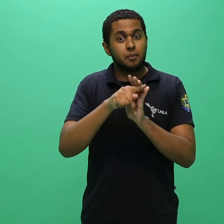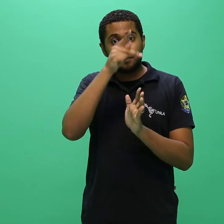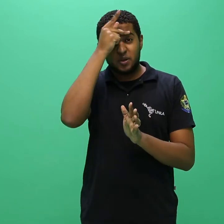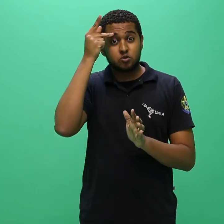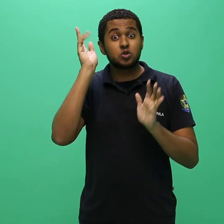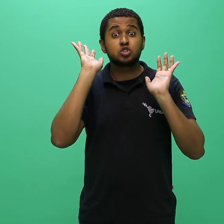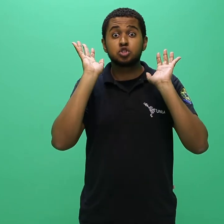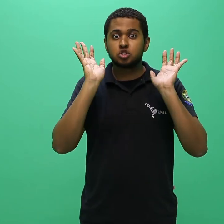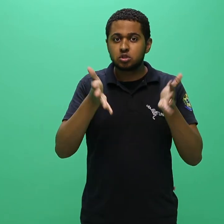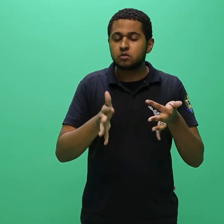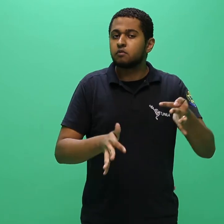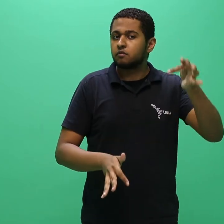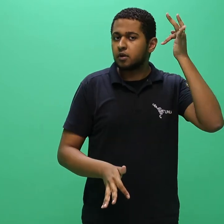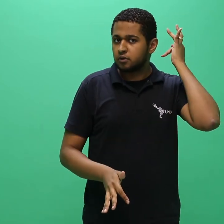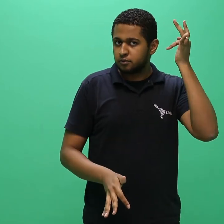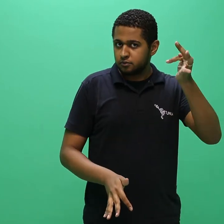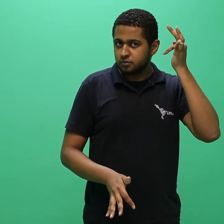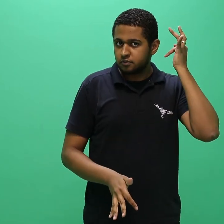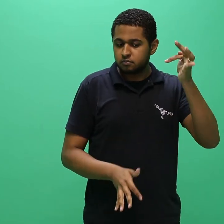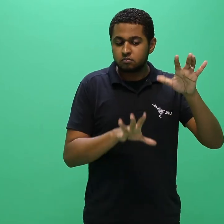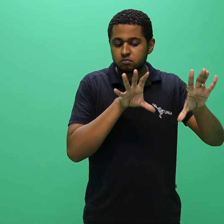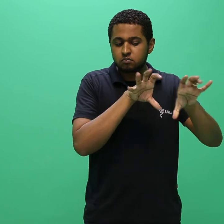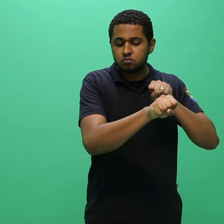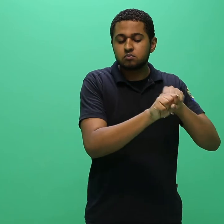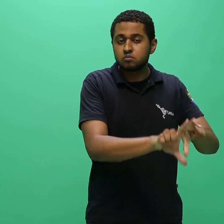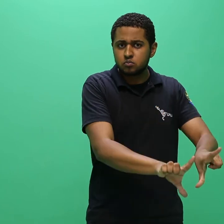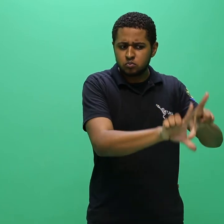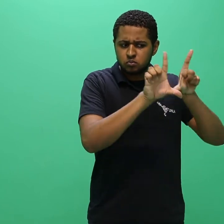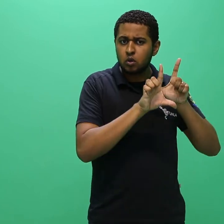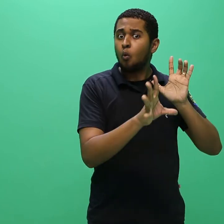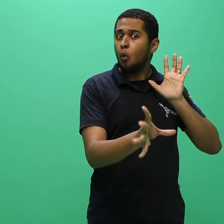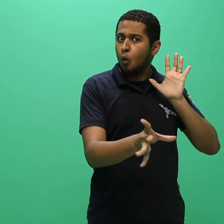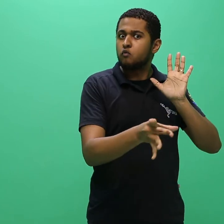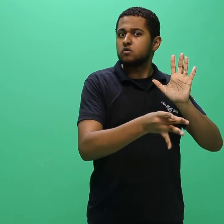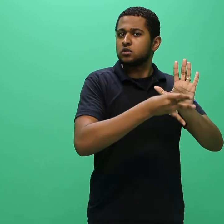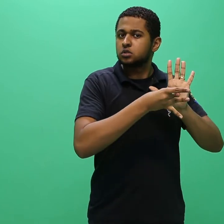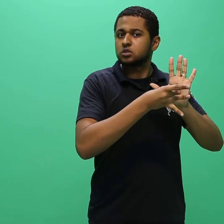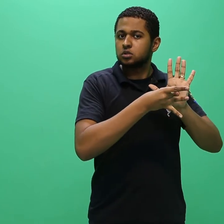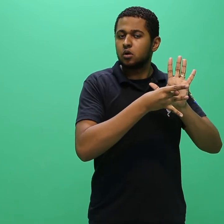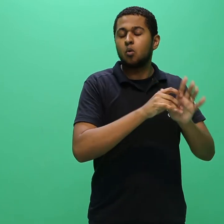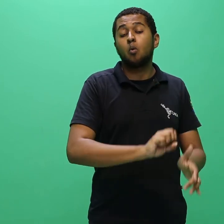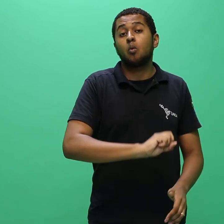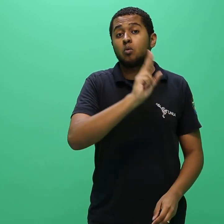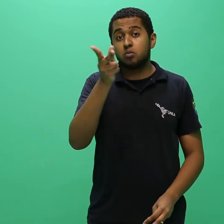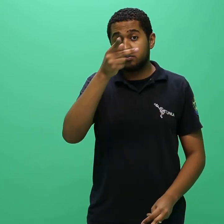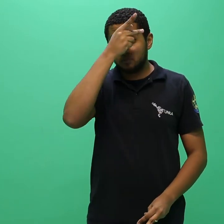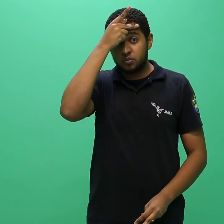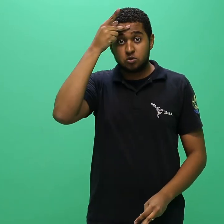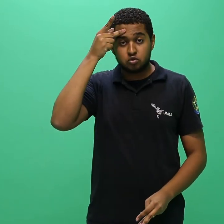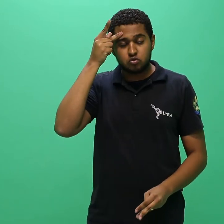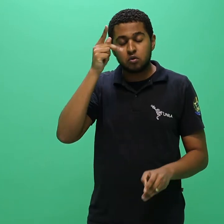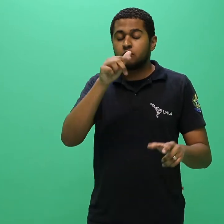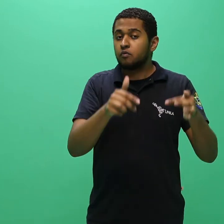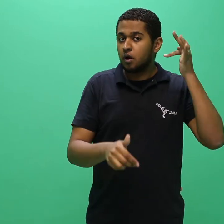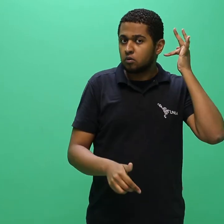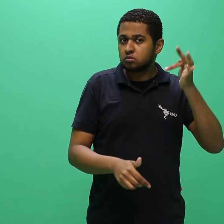diploma decidamente registrado ou, para o caso de diplomados no exterior, diploma revalidado e